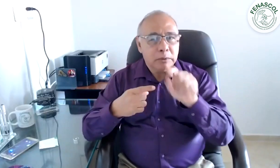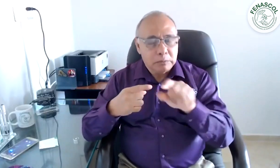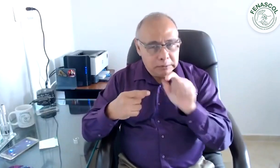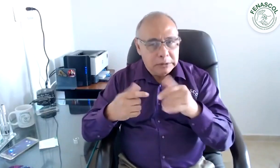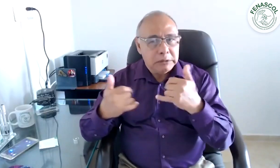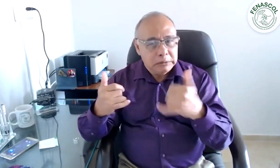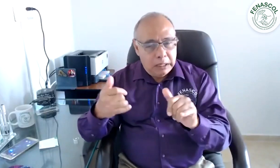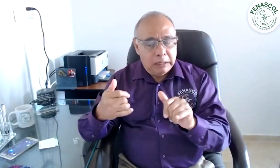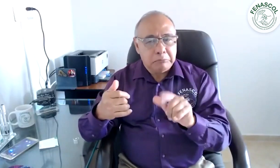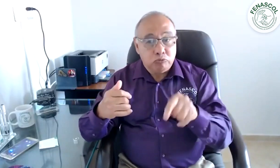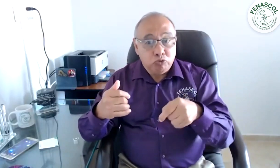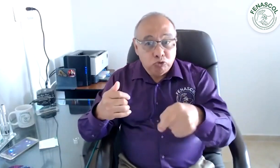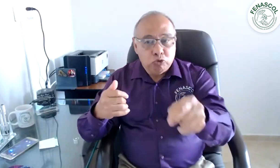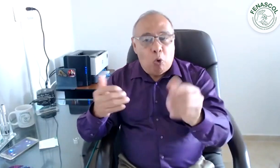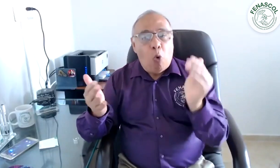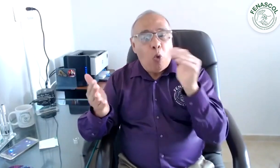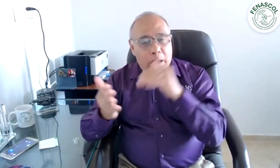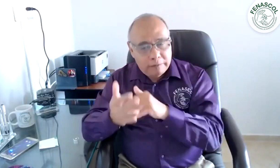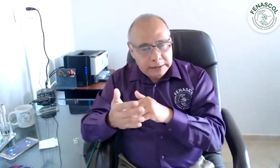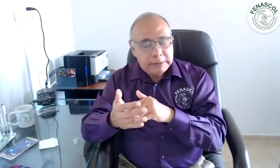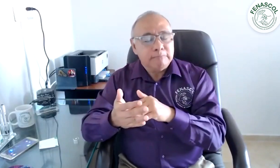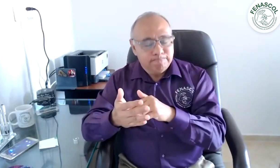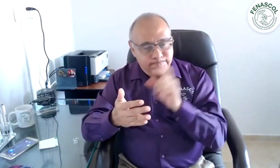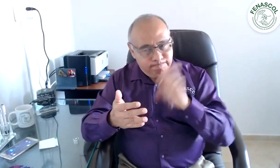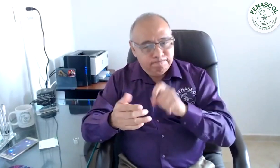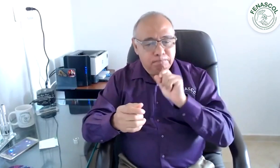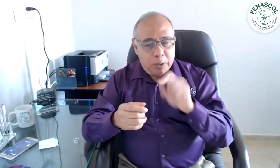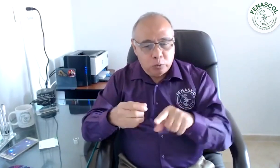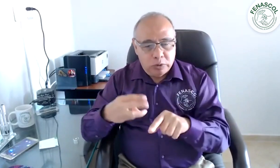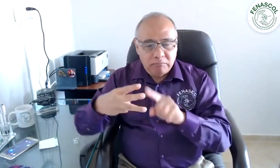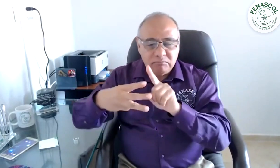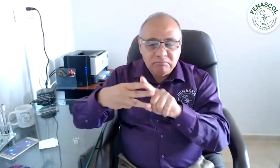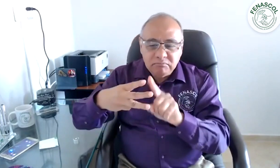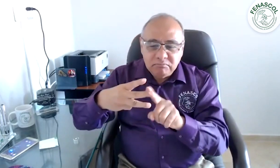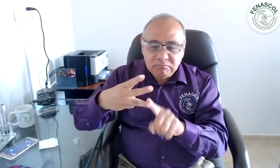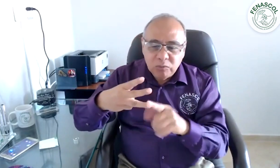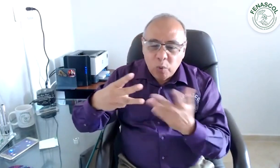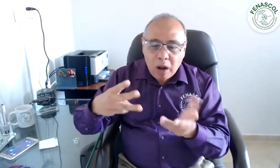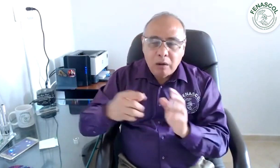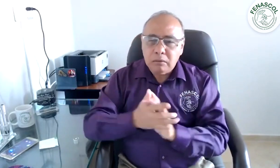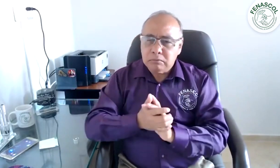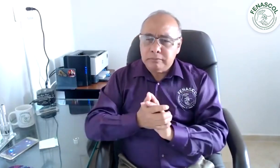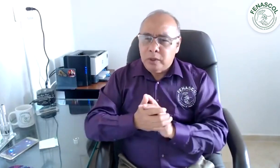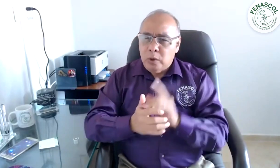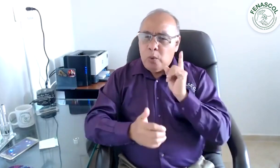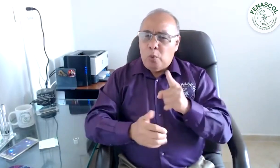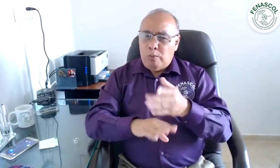Hicimos las consultas respectivas y pronto tendremos una reunión en la cual abordaremos estos tres puntos.